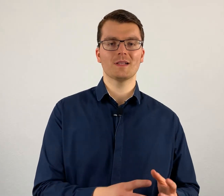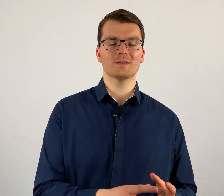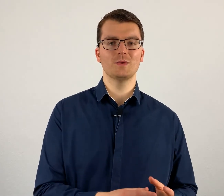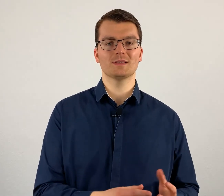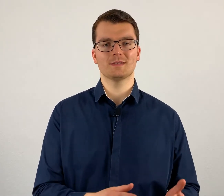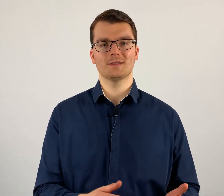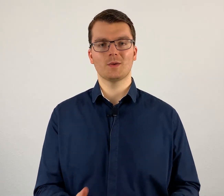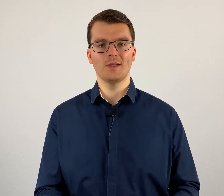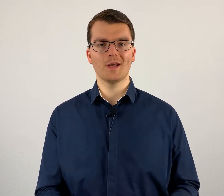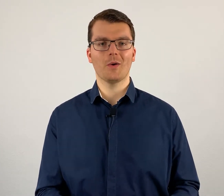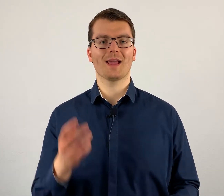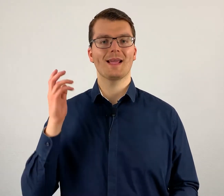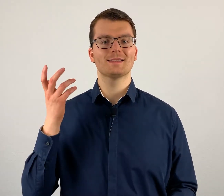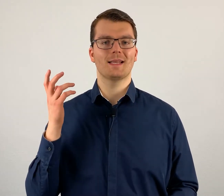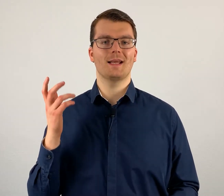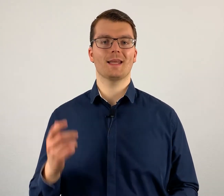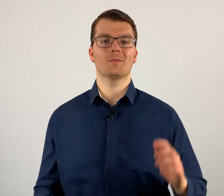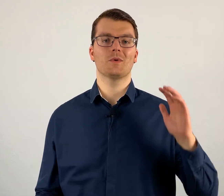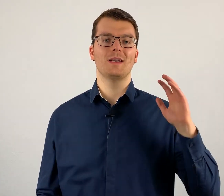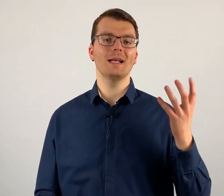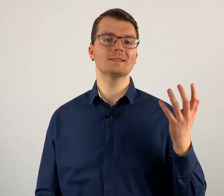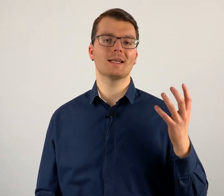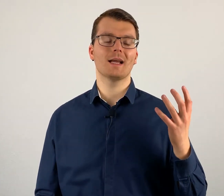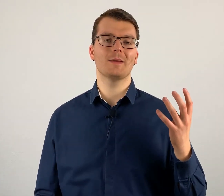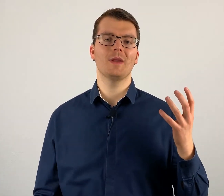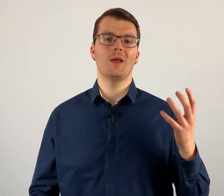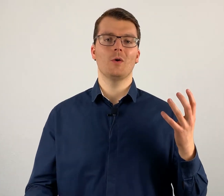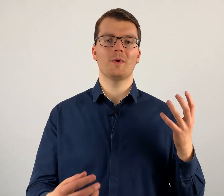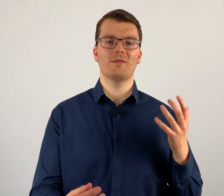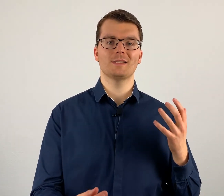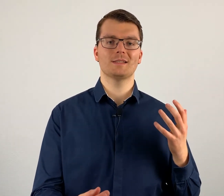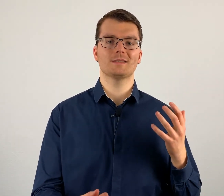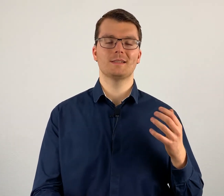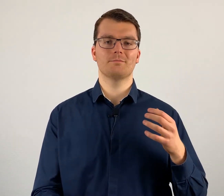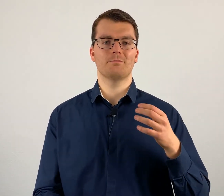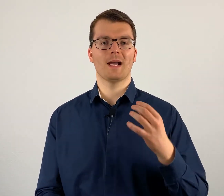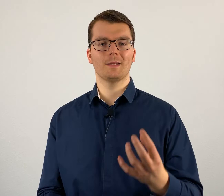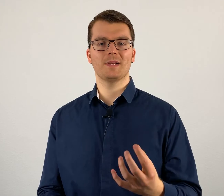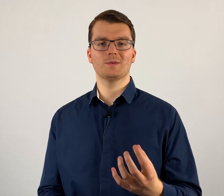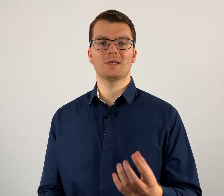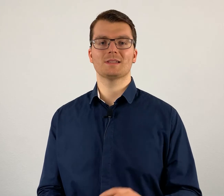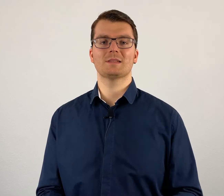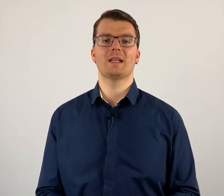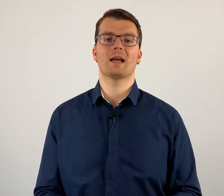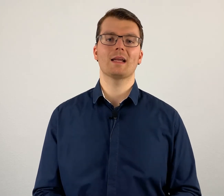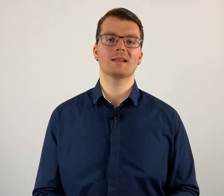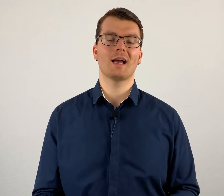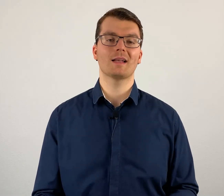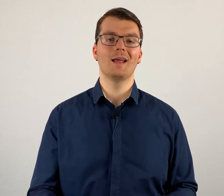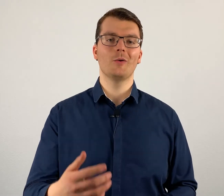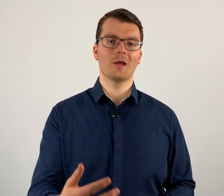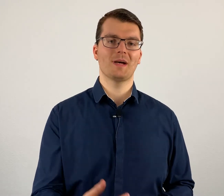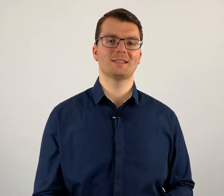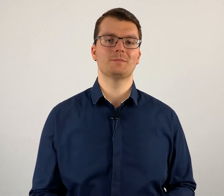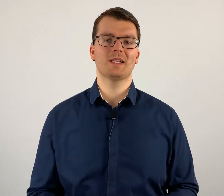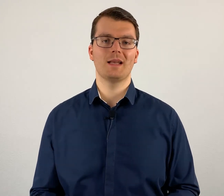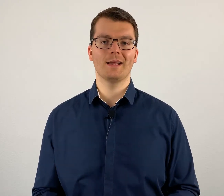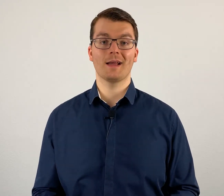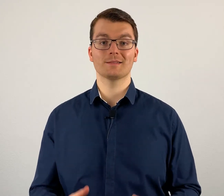dazu, dass es natürlich auch Rechtshänder gibt und Linkshänder gibt und man weiß jetzt nicht, macht die Person das jetzt mit der rechten Hand oder macht sie es mit der linken Hand,